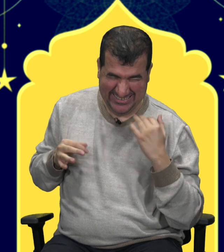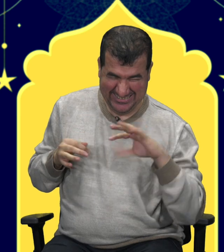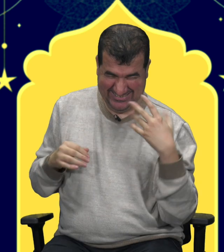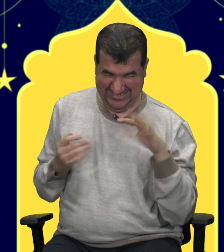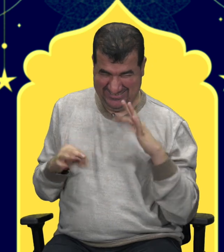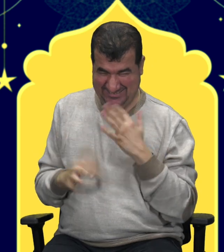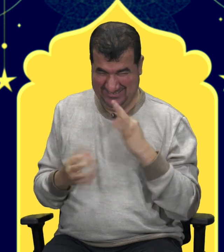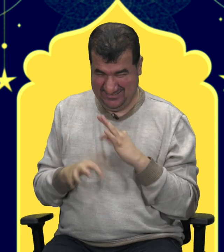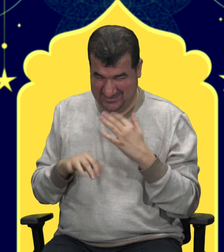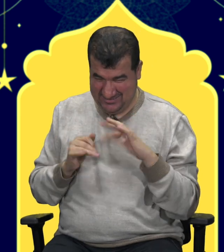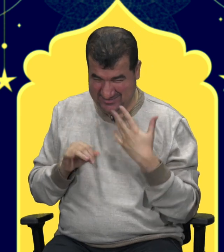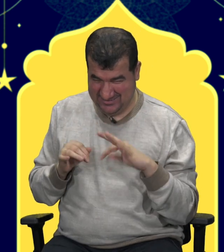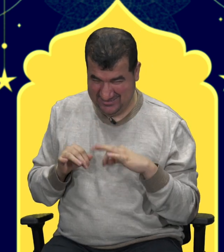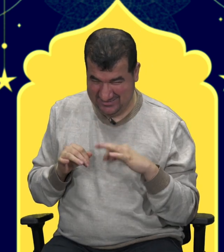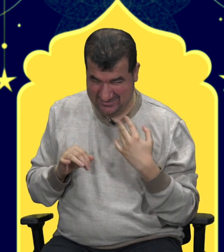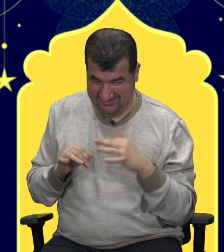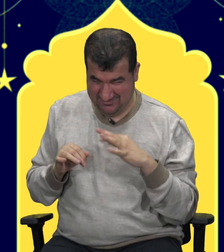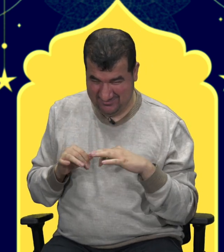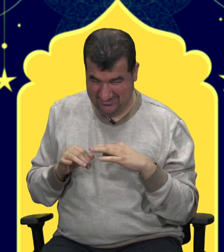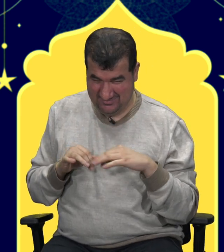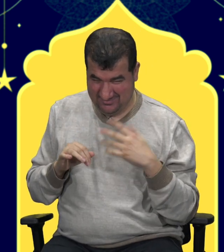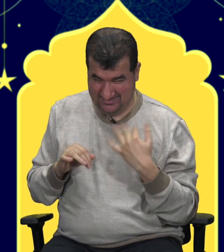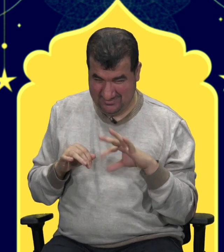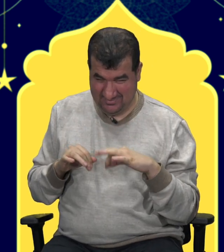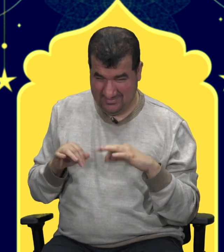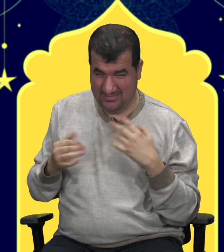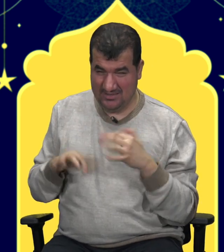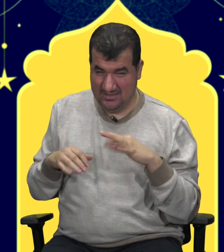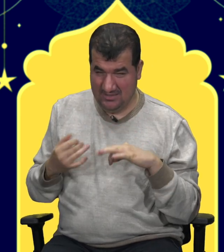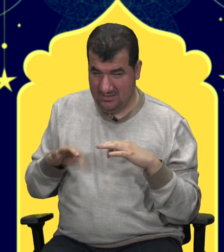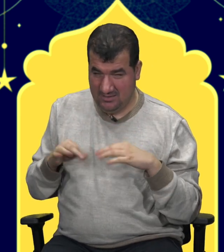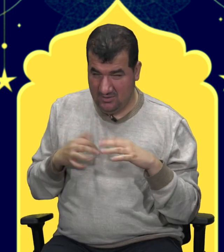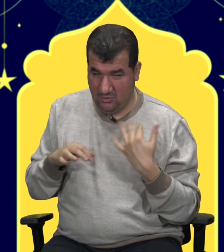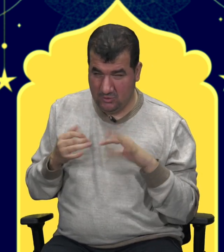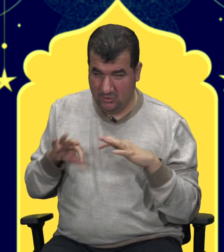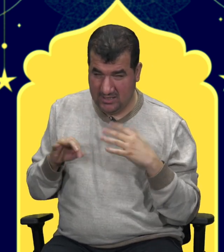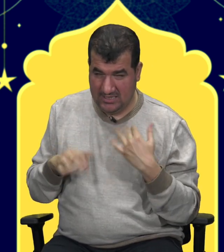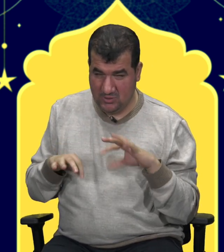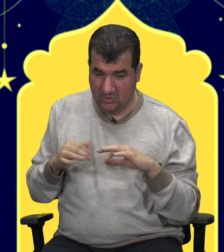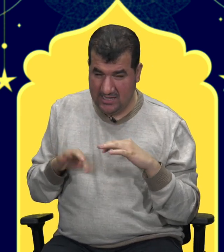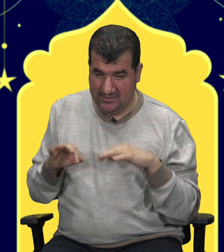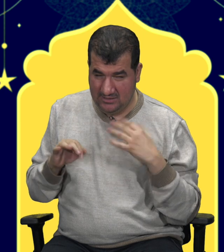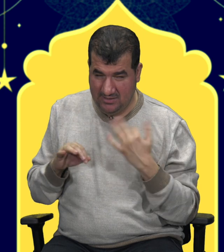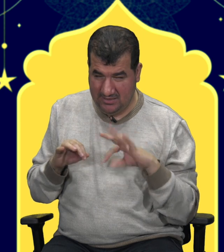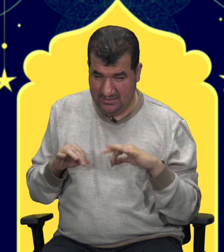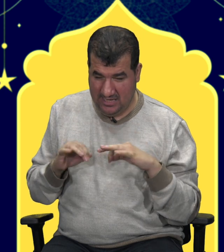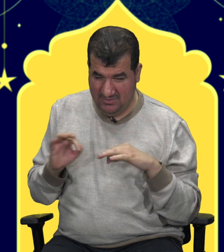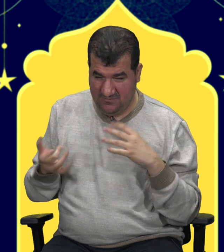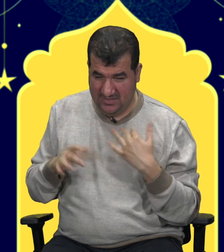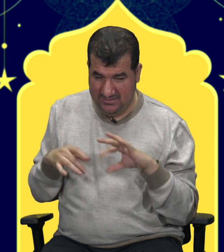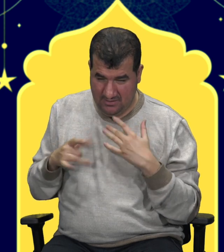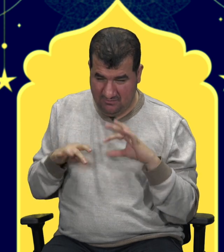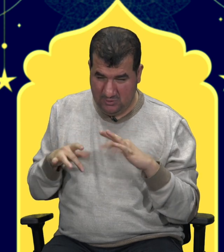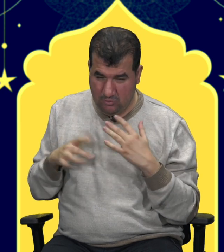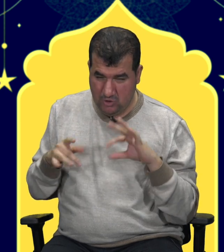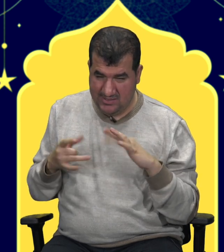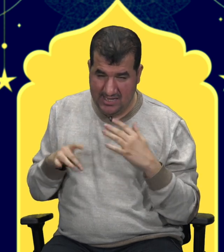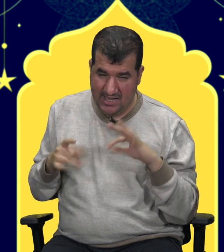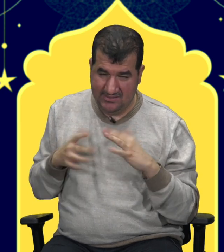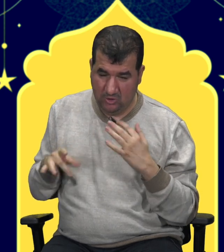Oruç tutarken zorlandığın bir anı anlatabilir misin? Oruç tutarken zorlandığım anı bir seferinde metrobüste seyahat ediyordum.